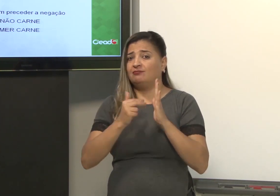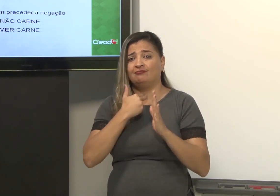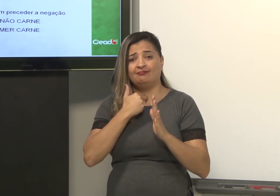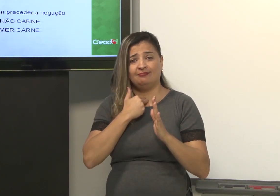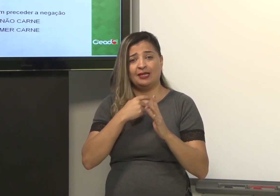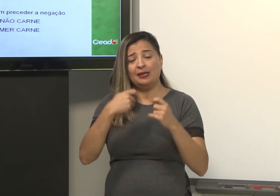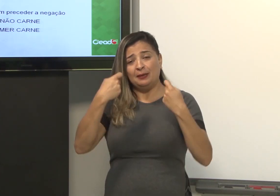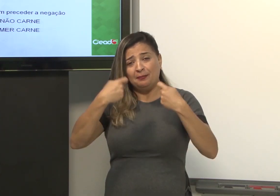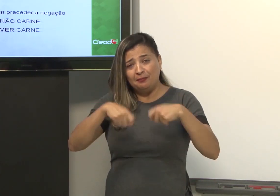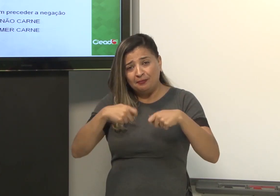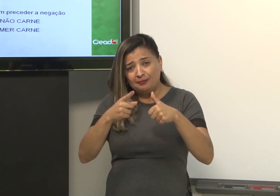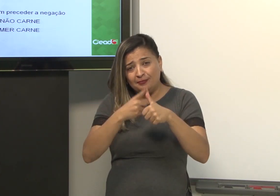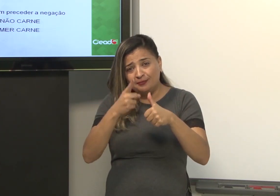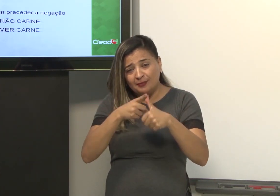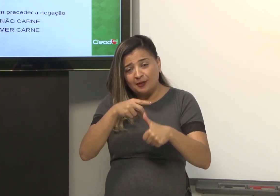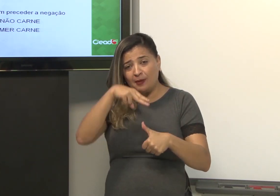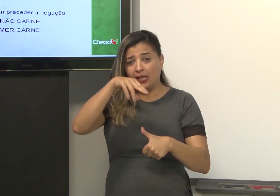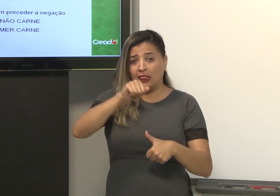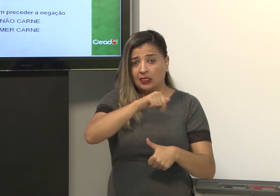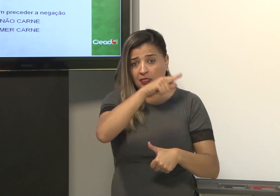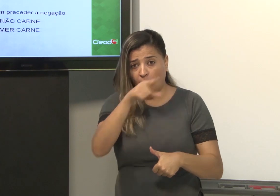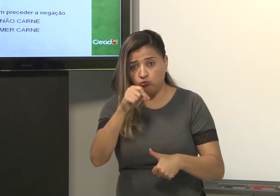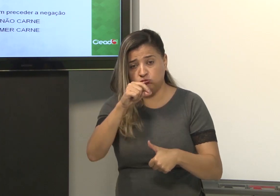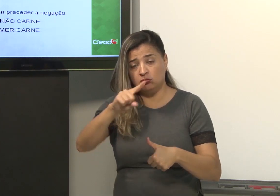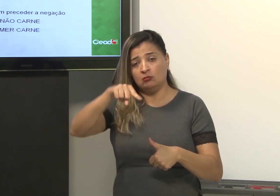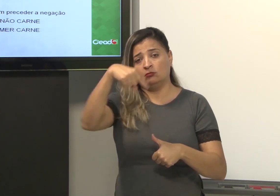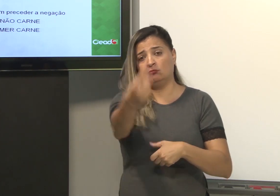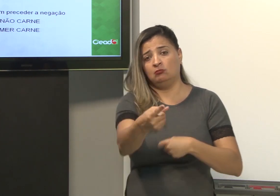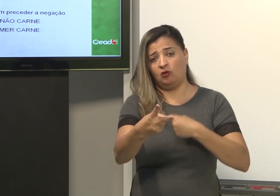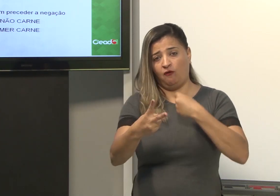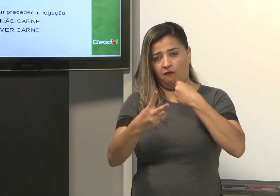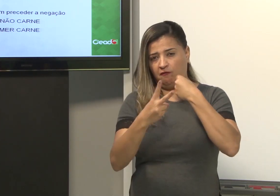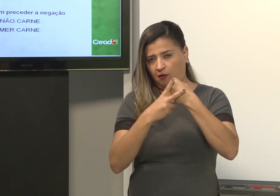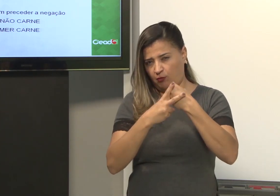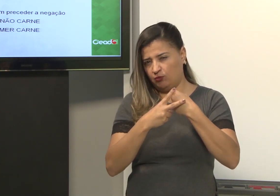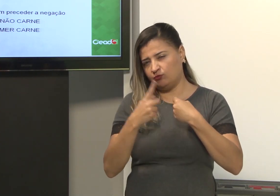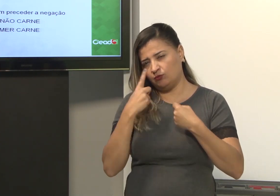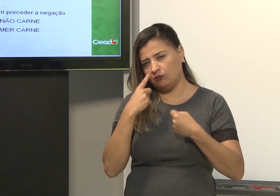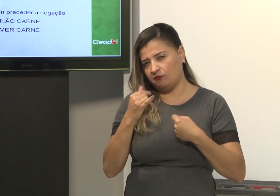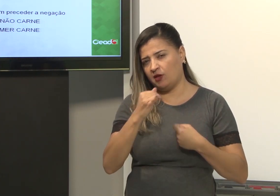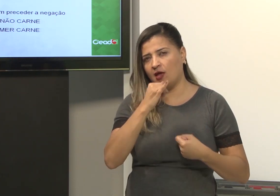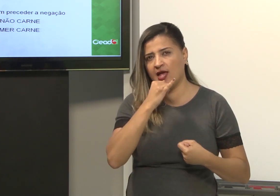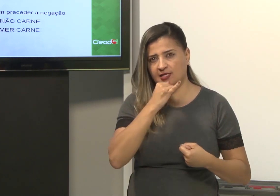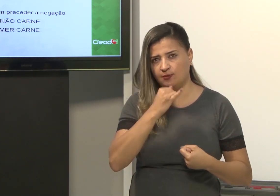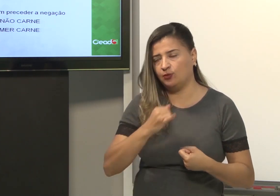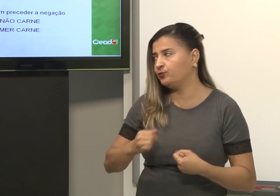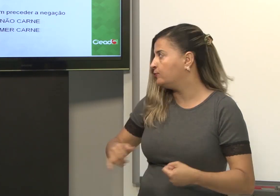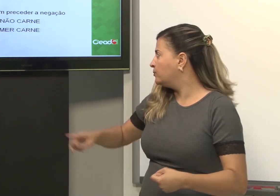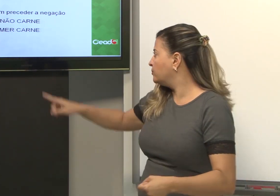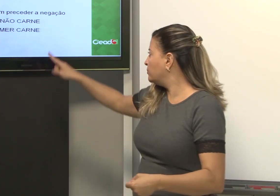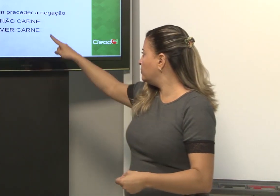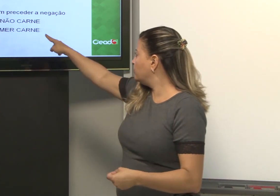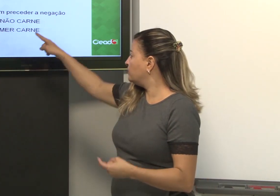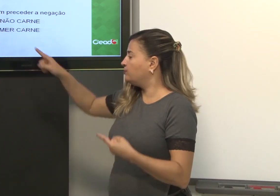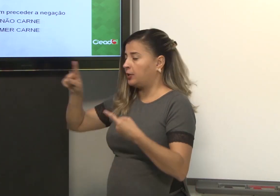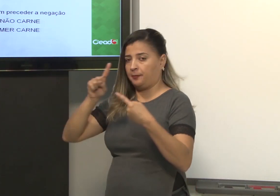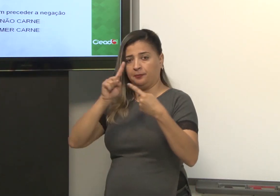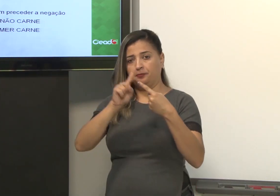o verbo não pode vir anterior, o não não pode vir antes do verbo, o não tem que vir